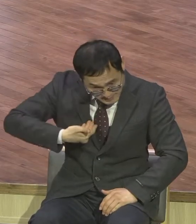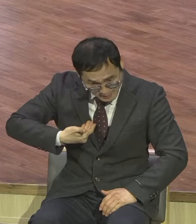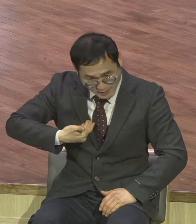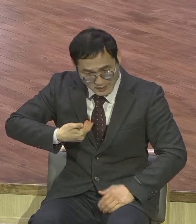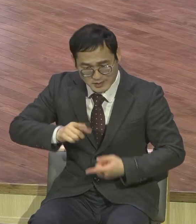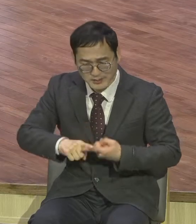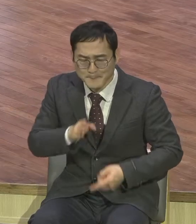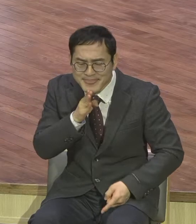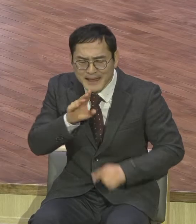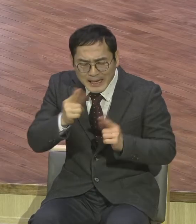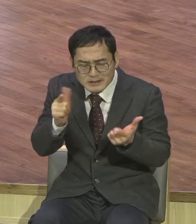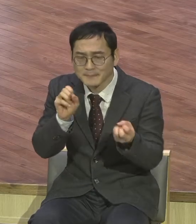알았었어요